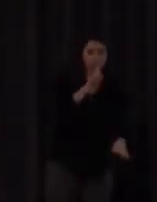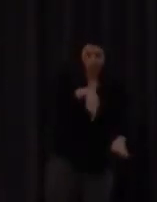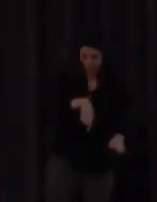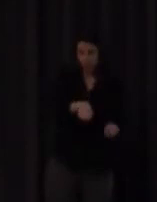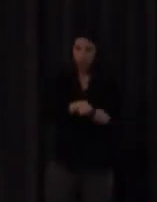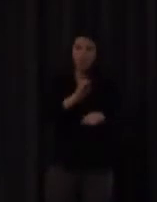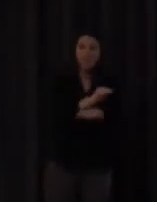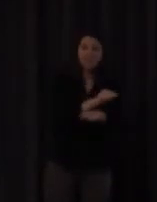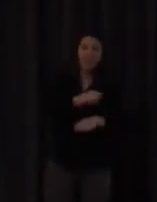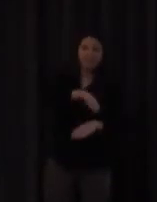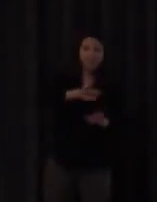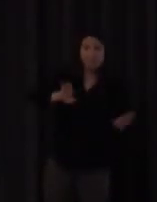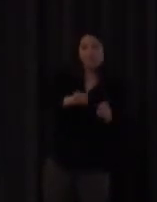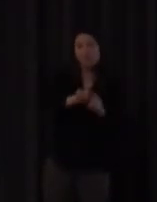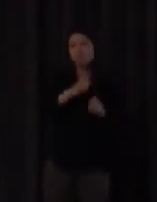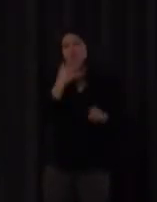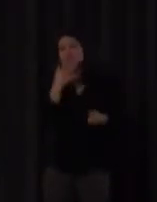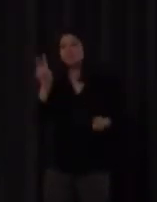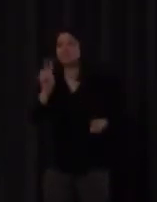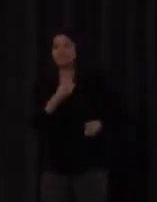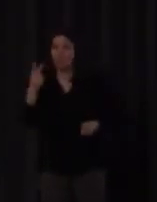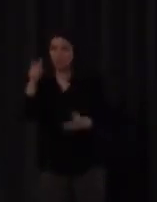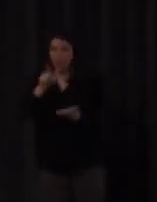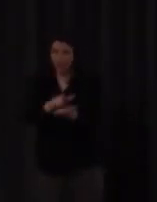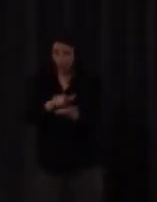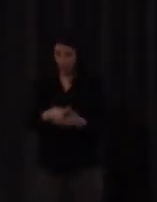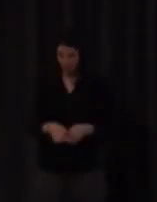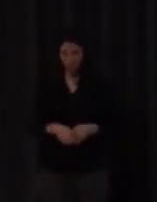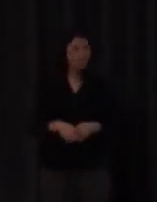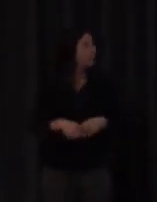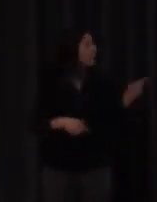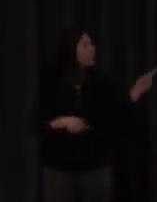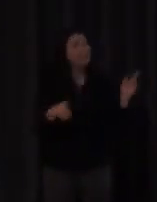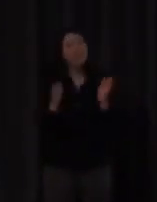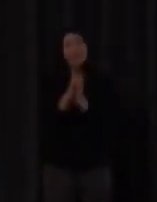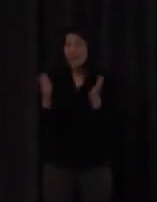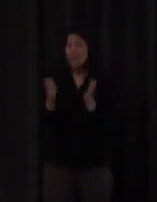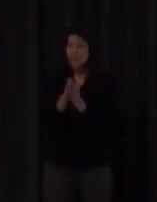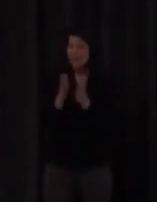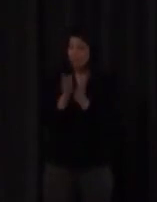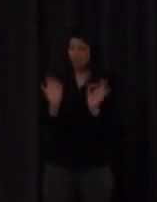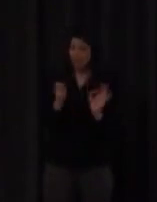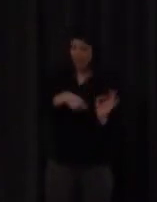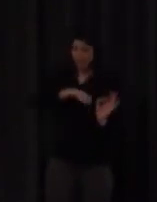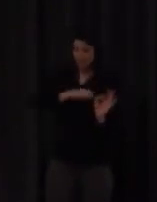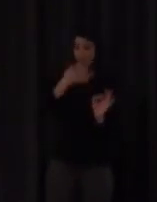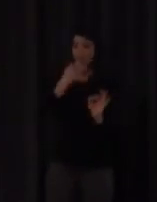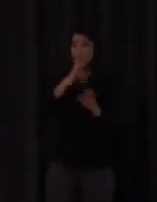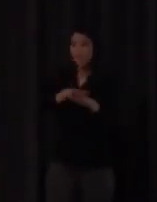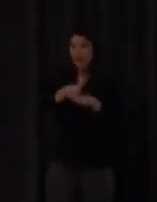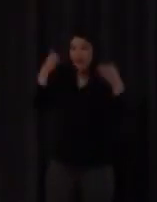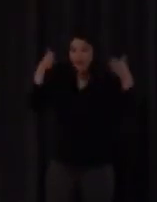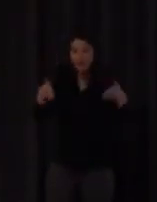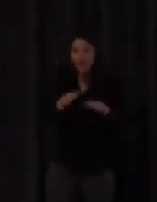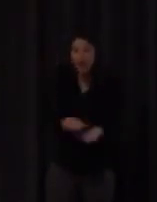lengua en primaria y secundaria de hecho los libros de primaria están llenos de referencias al sonido